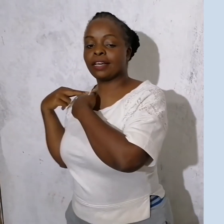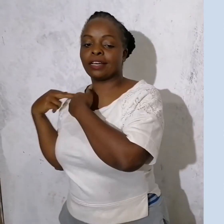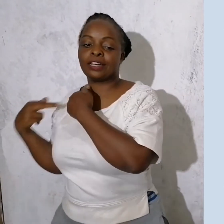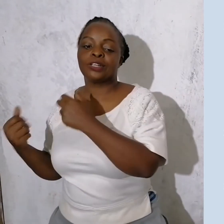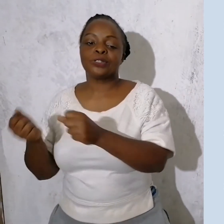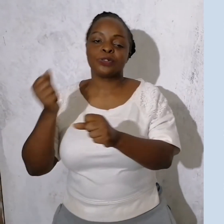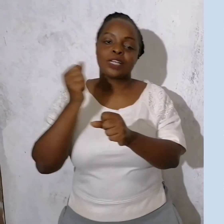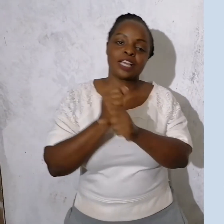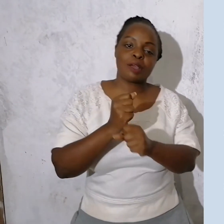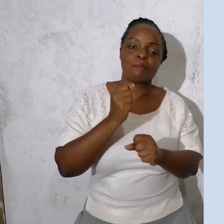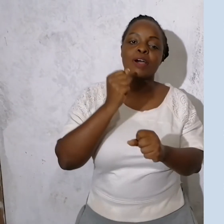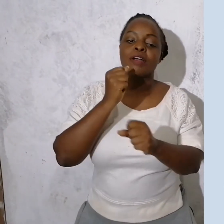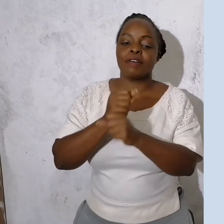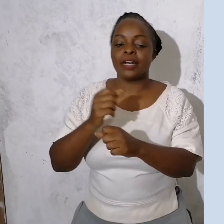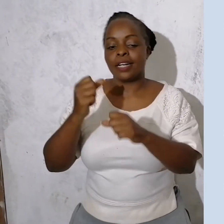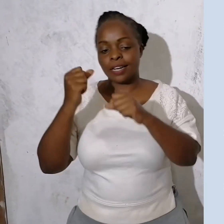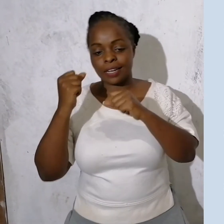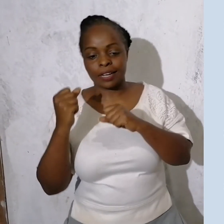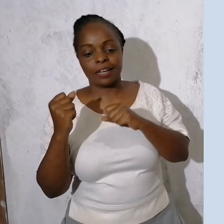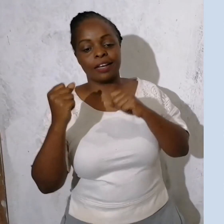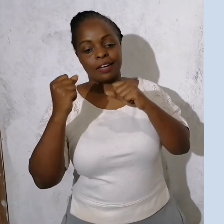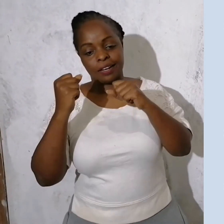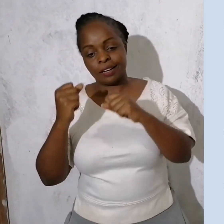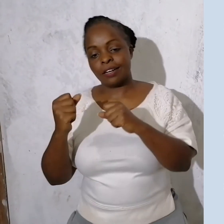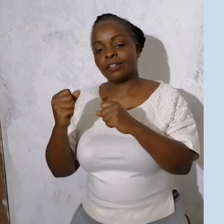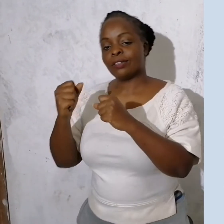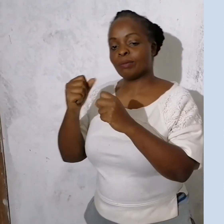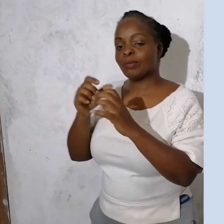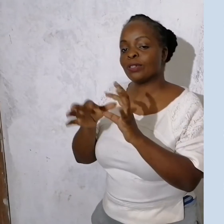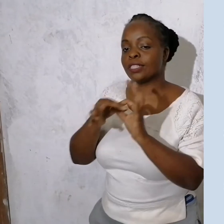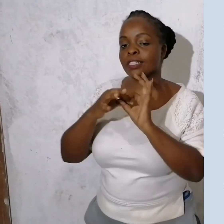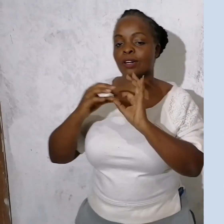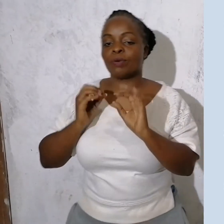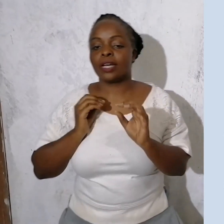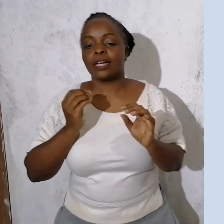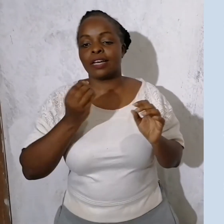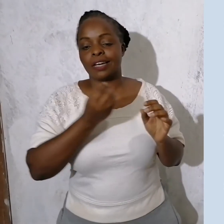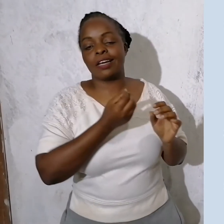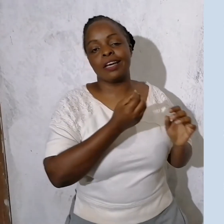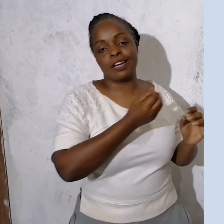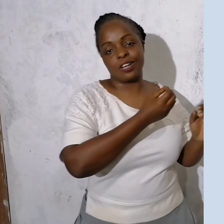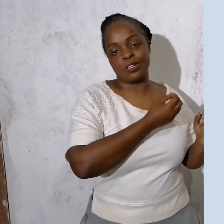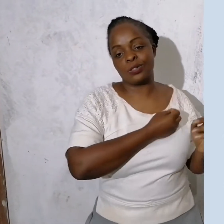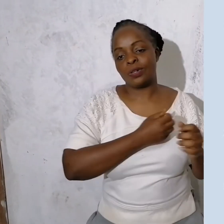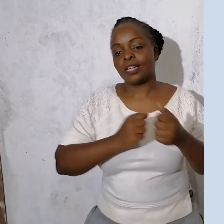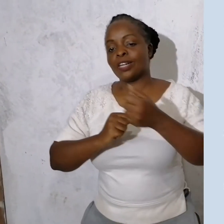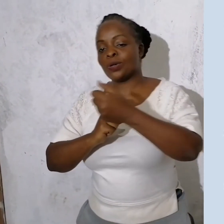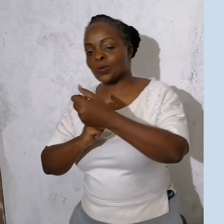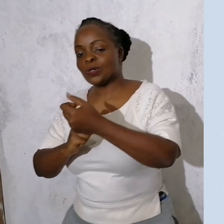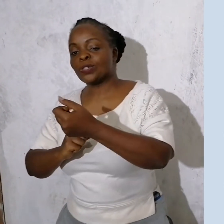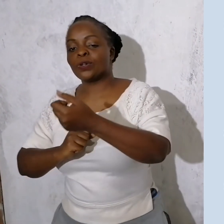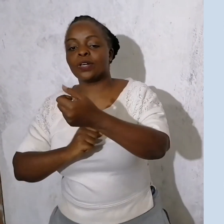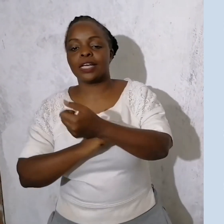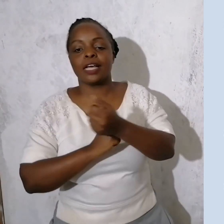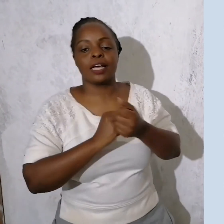Tuwajibite, tuivalite, Umoja wetu, hibuzo